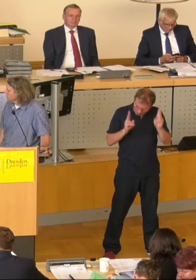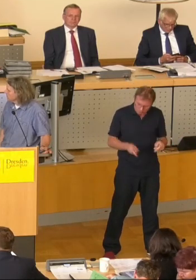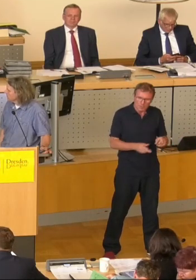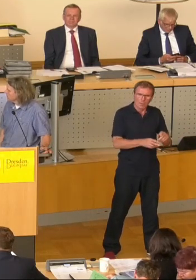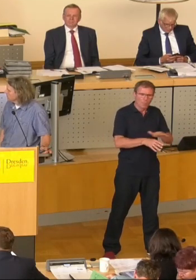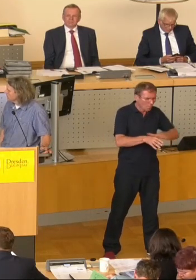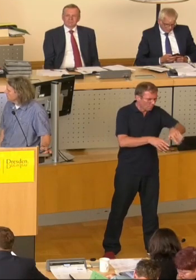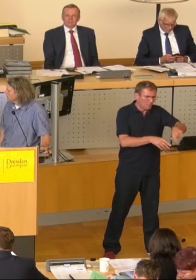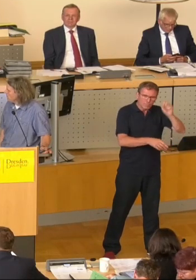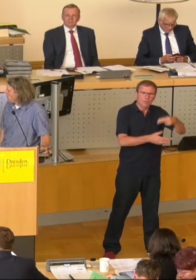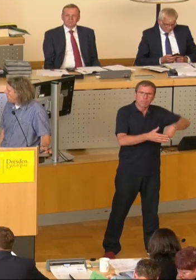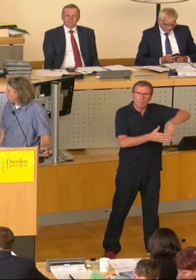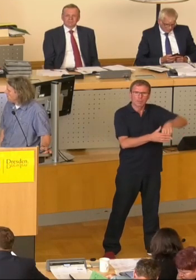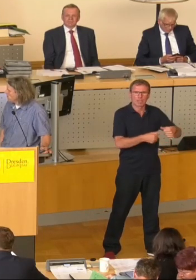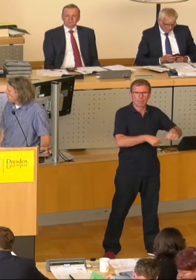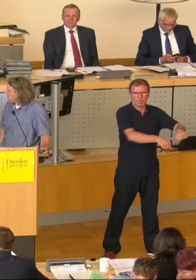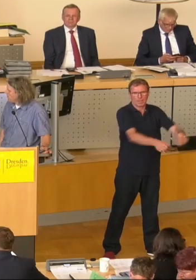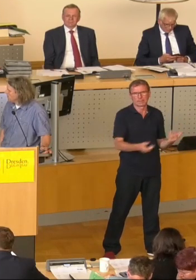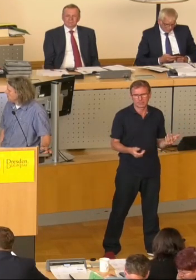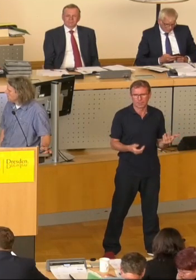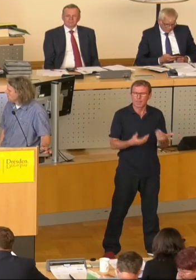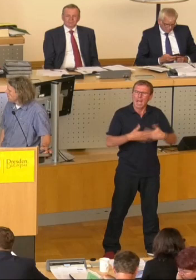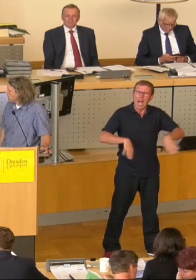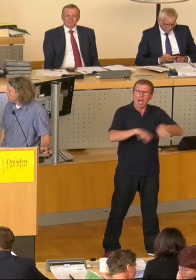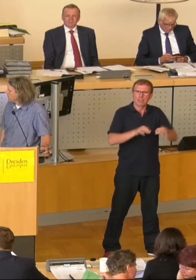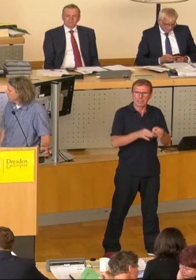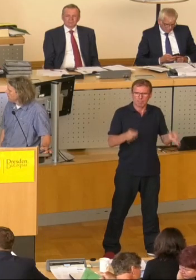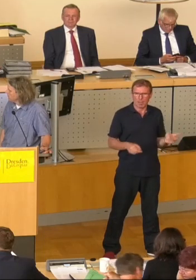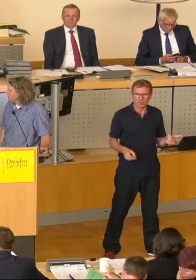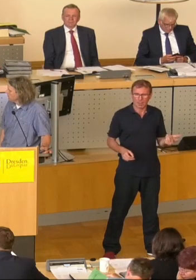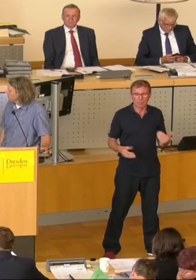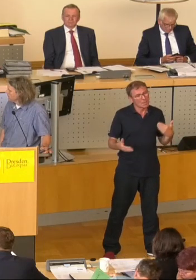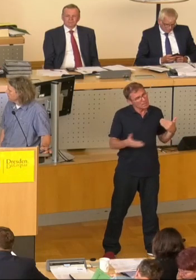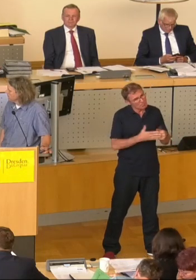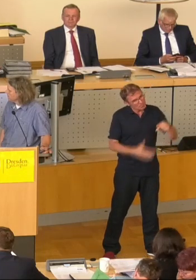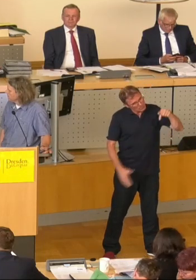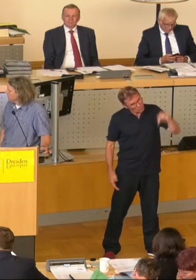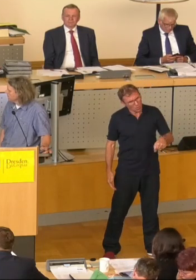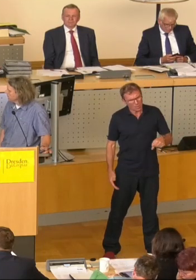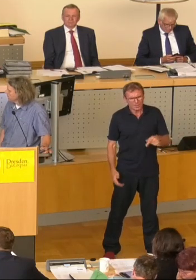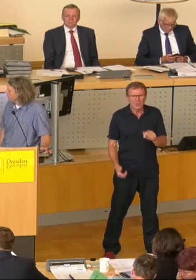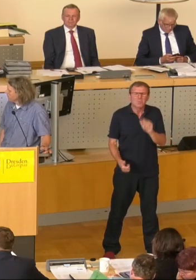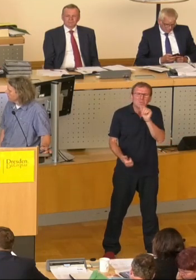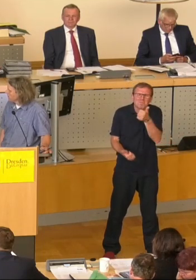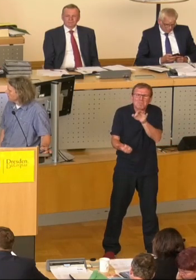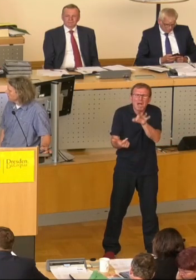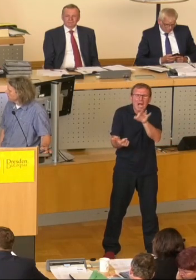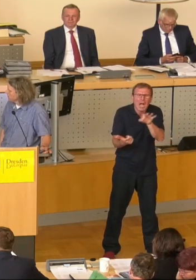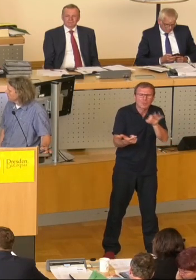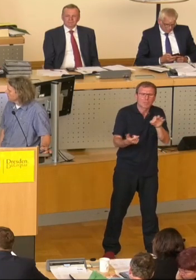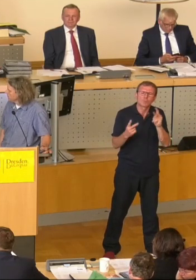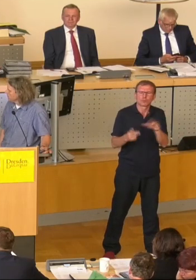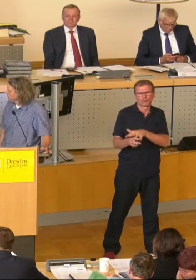teilweise im Freistaat üblich ist. Und die Ausgleichsmaßnahmen werden bis heute auf ganz wenige Ausnahmen im